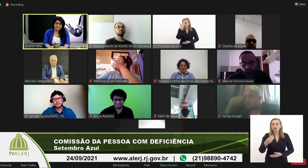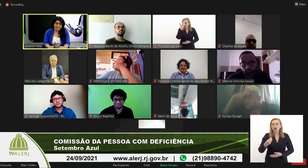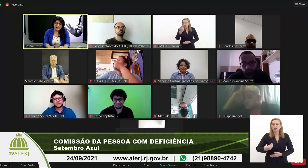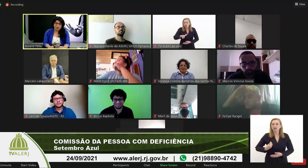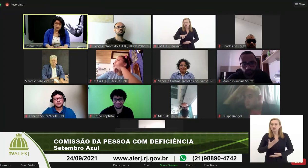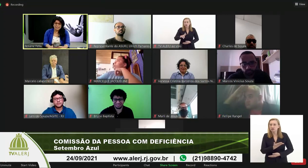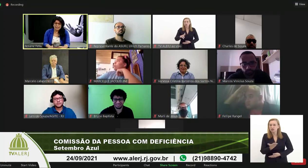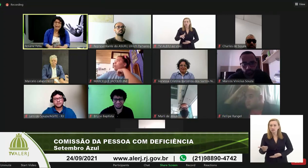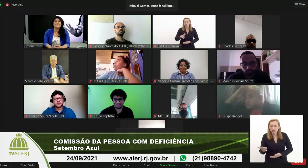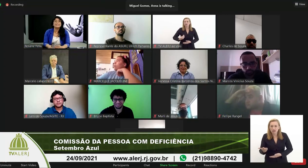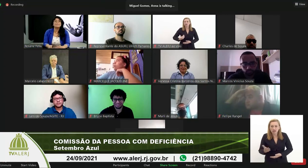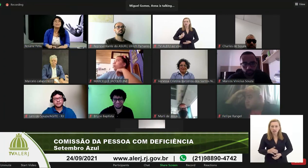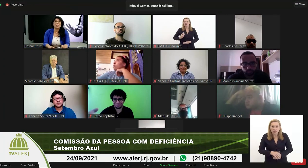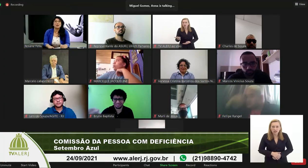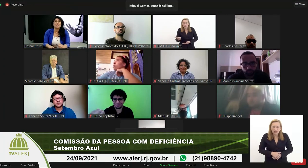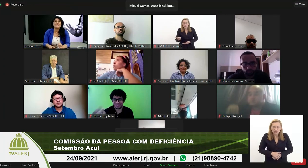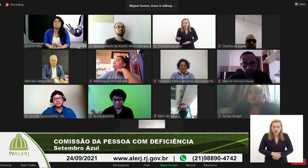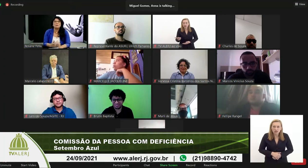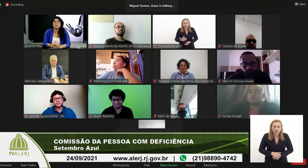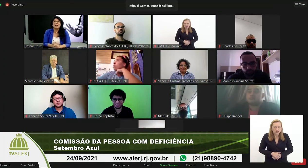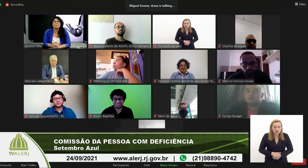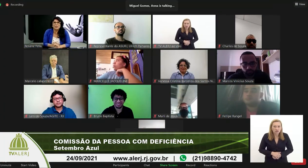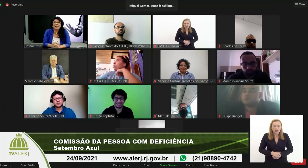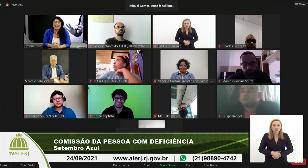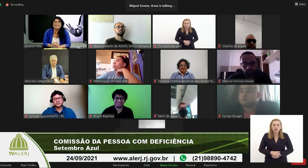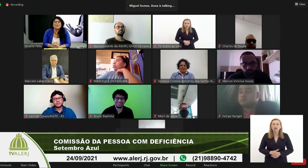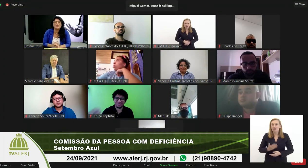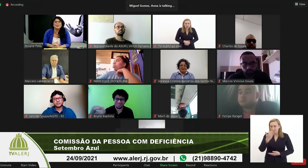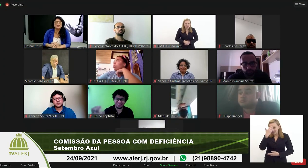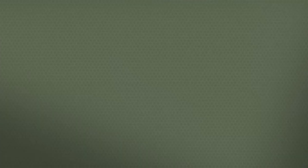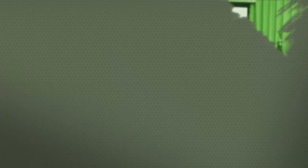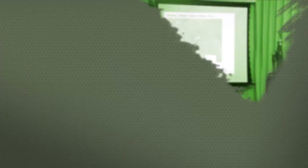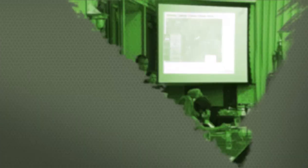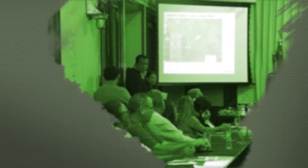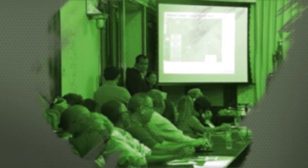muito obrigada